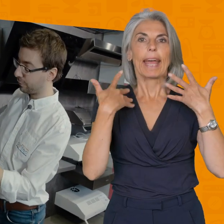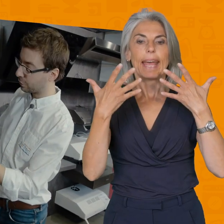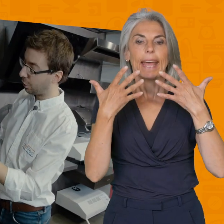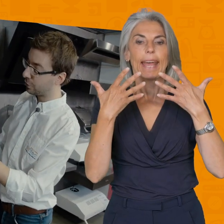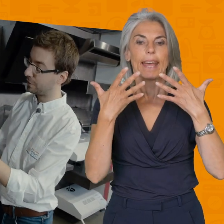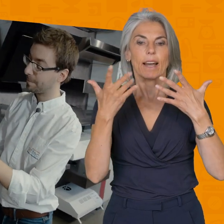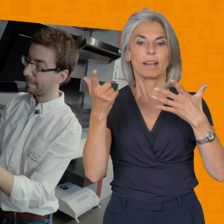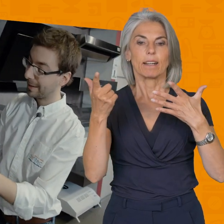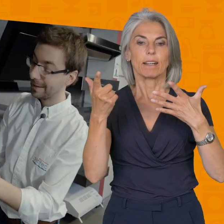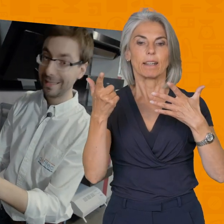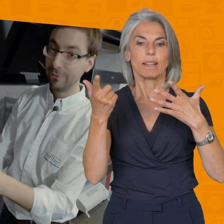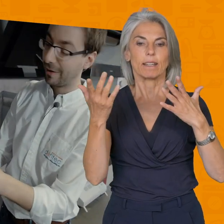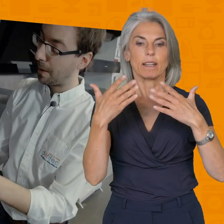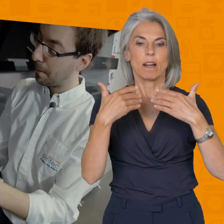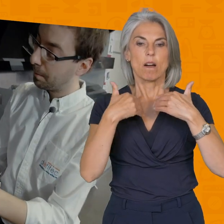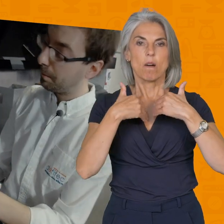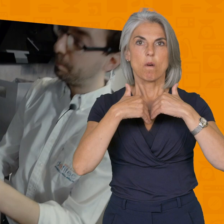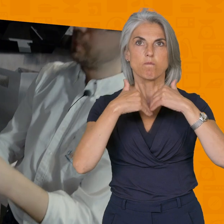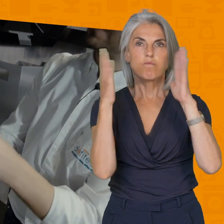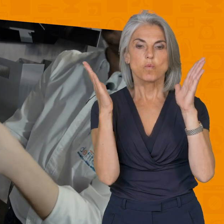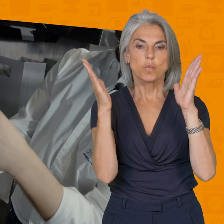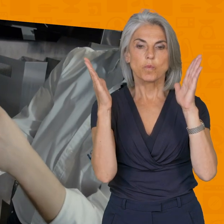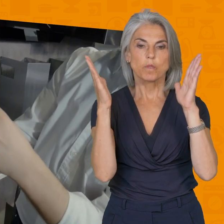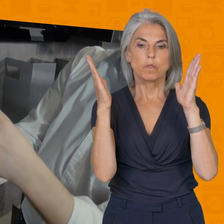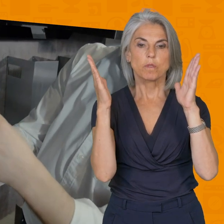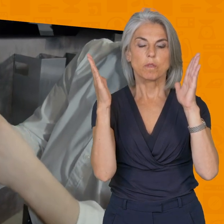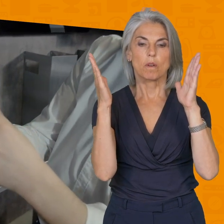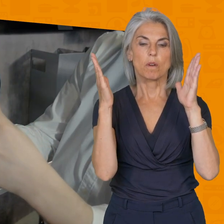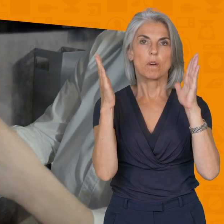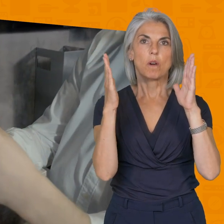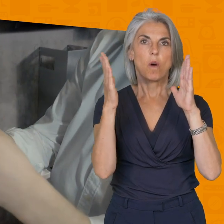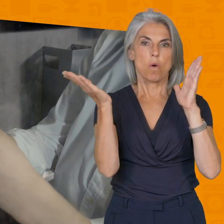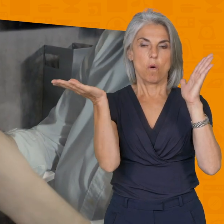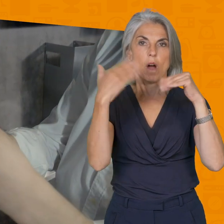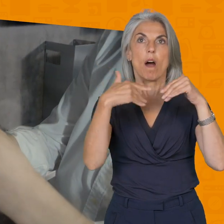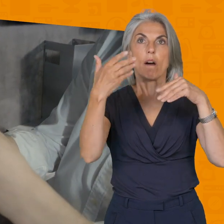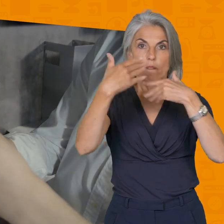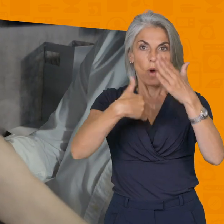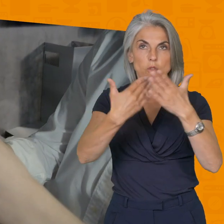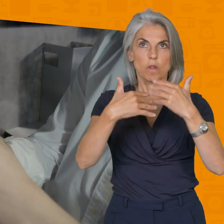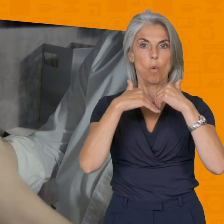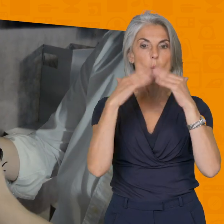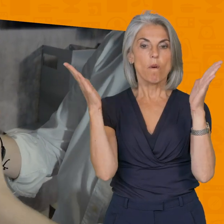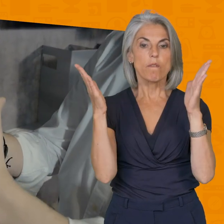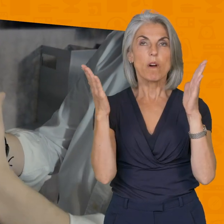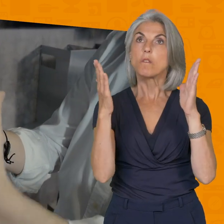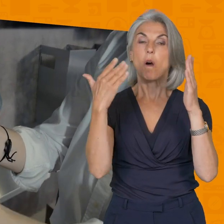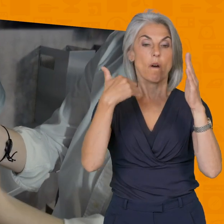votre hôte qui va pousser le clapet anti retour quand la hôte fonctionne et quand la hôte ne fonctionne